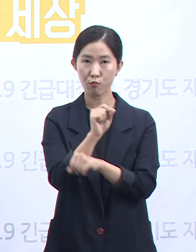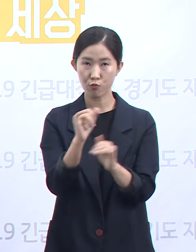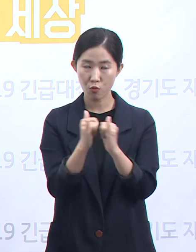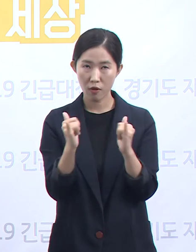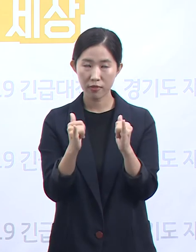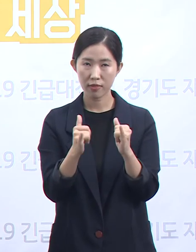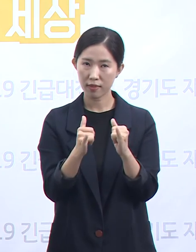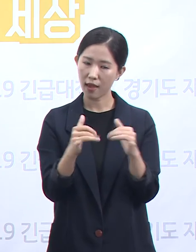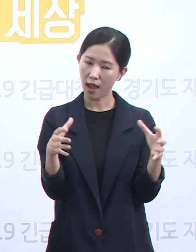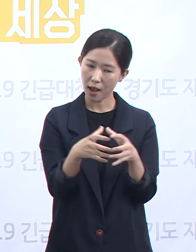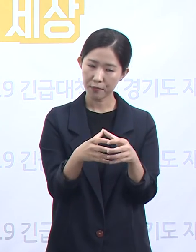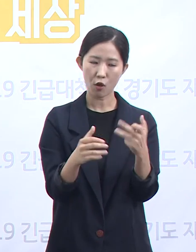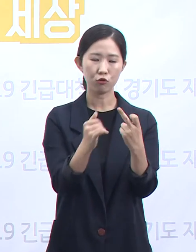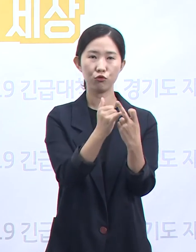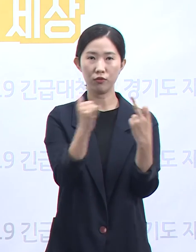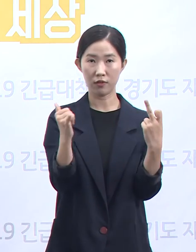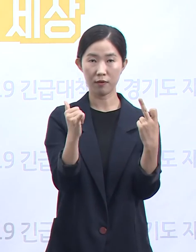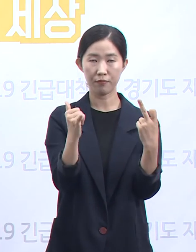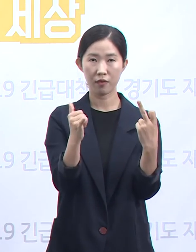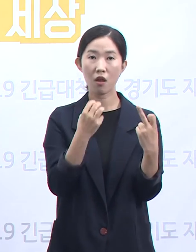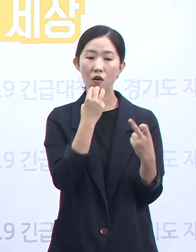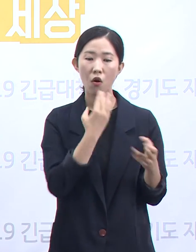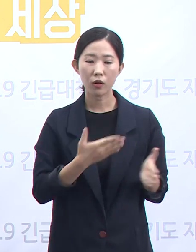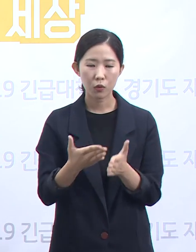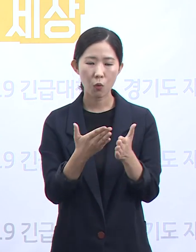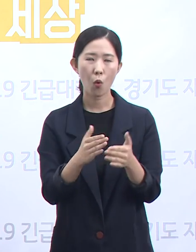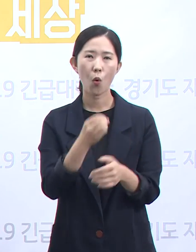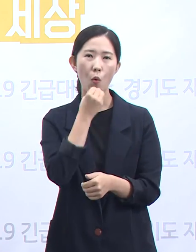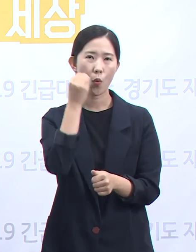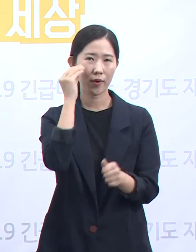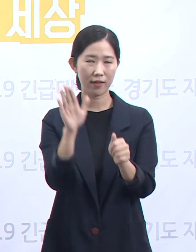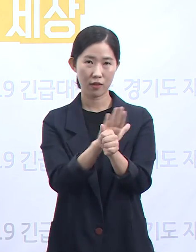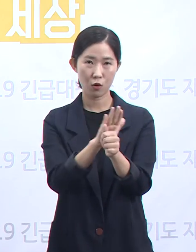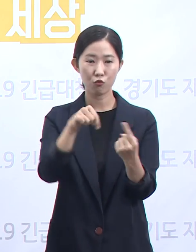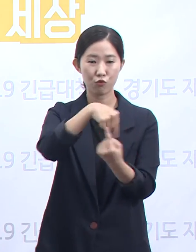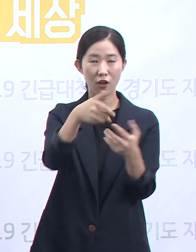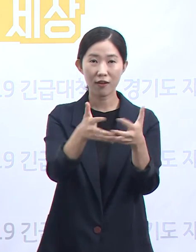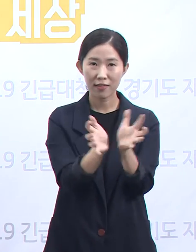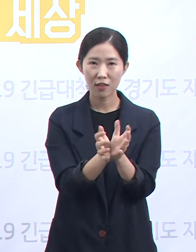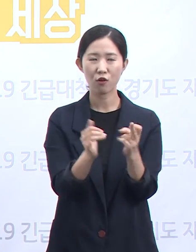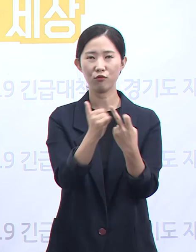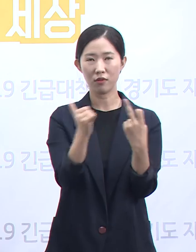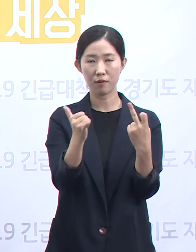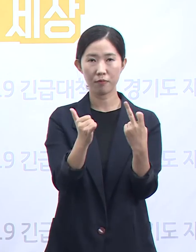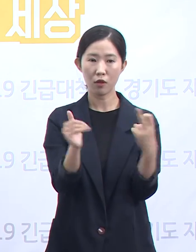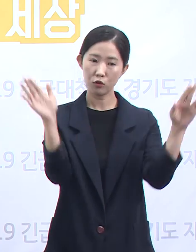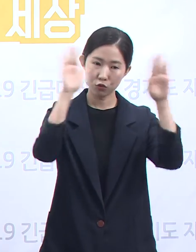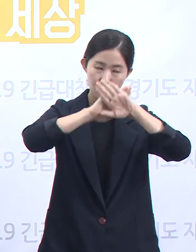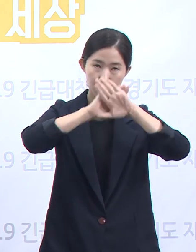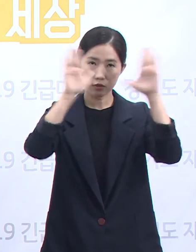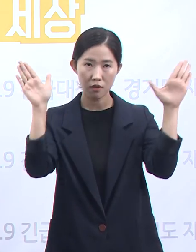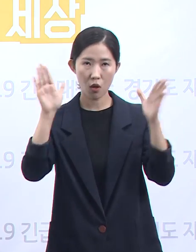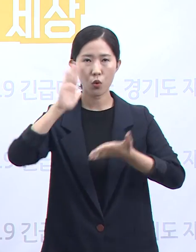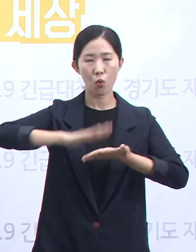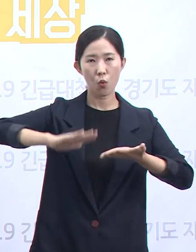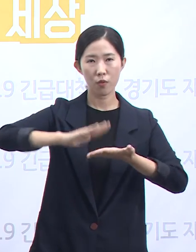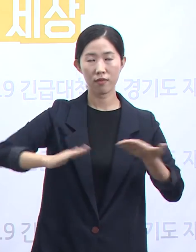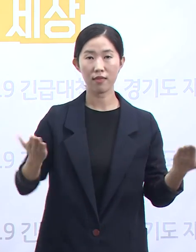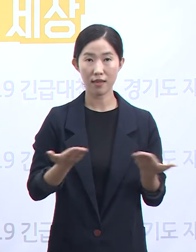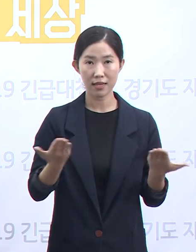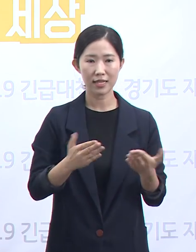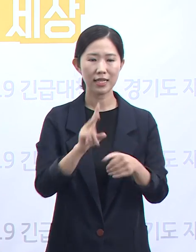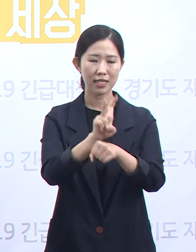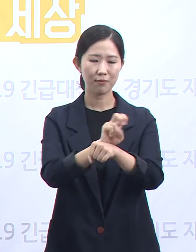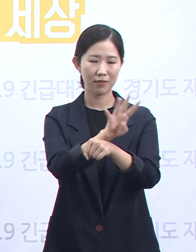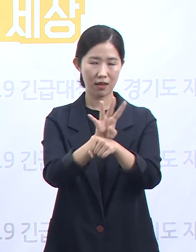구성된 경기도 홈케어 시스템 운영단이 주 야간 교대 근무 형태로 24시간 확진자를 관리하게 됩니다.